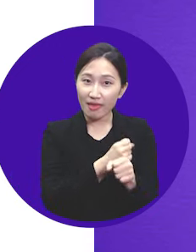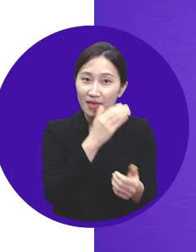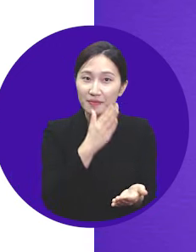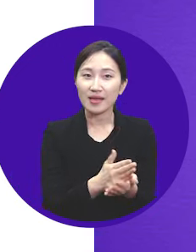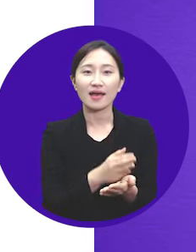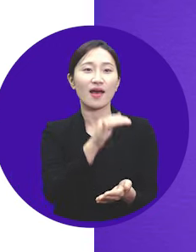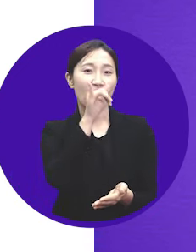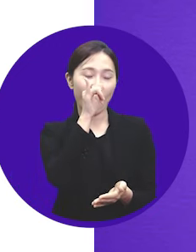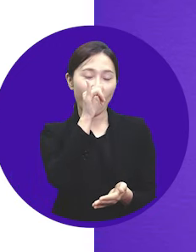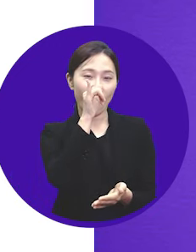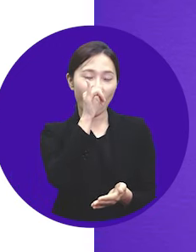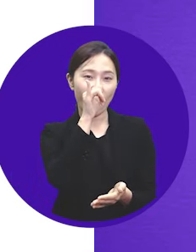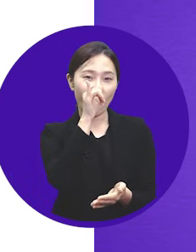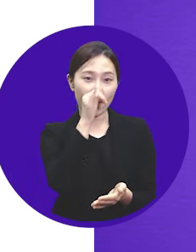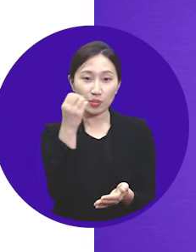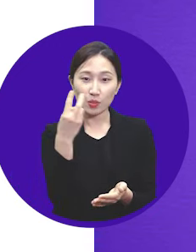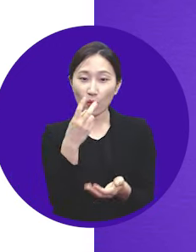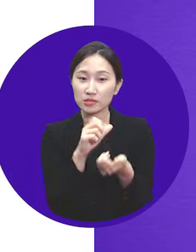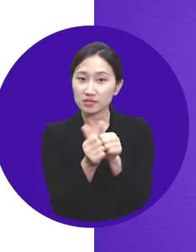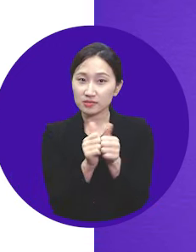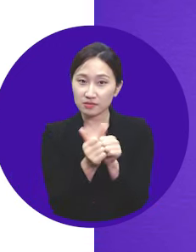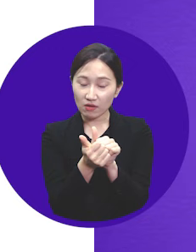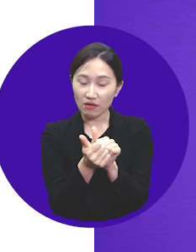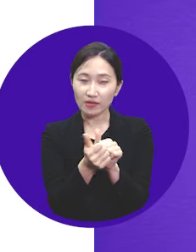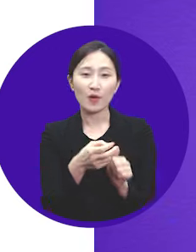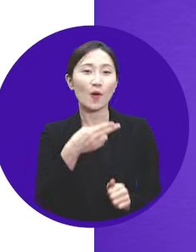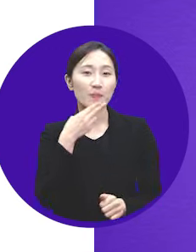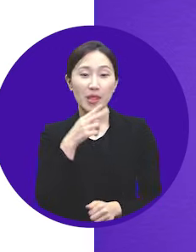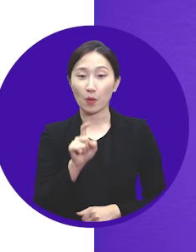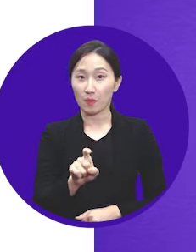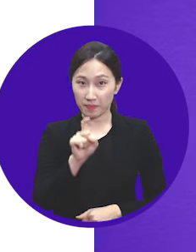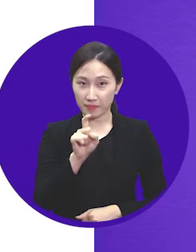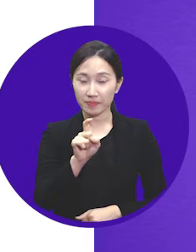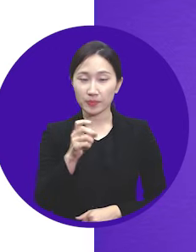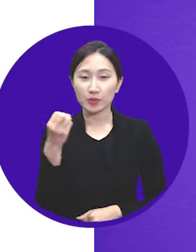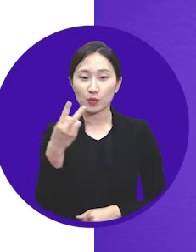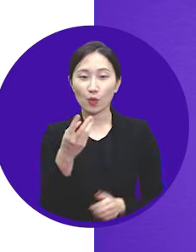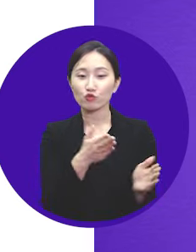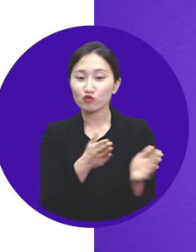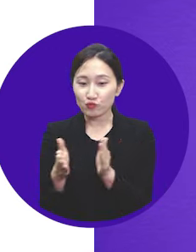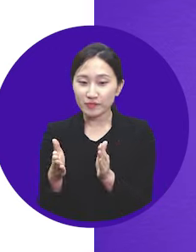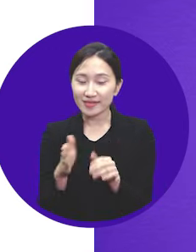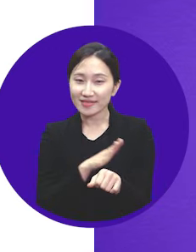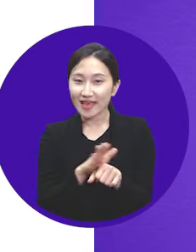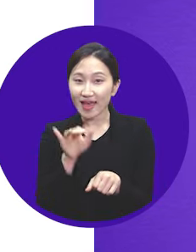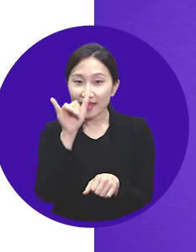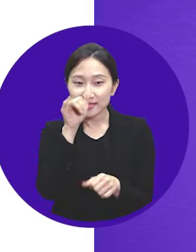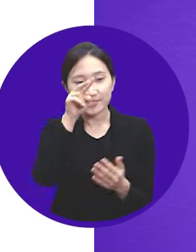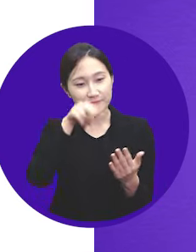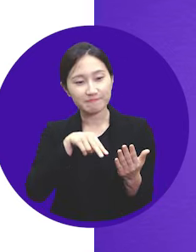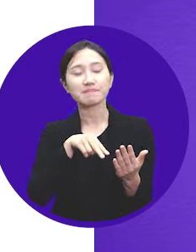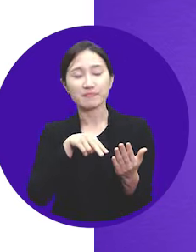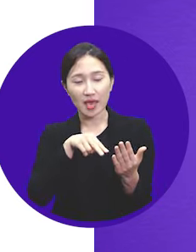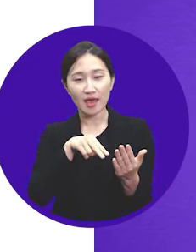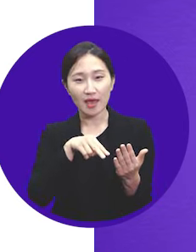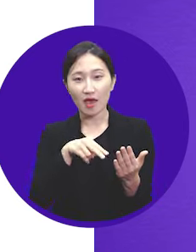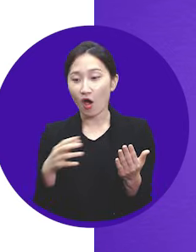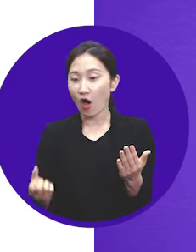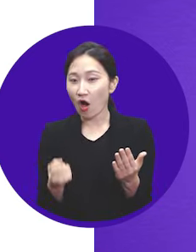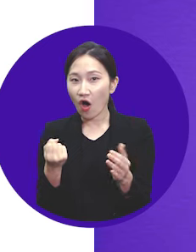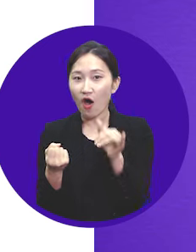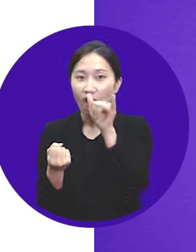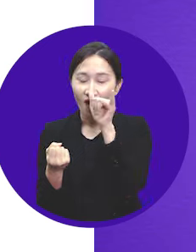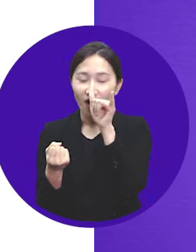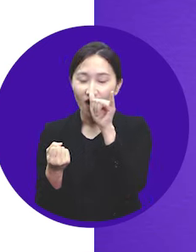뜨는데요. 키움증권 계좌가 없으신가요를 선택하신 후 계좌 개설에 필요한 준비물을 잘 챙겼냐는 화면이